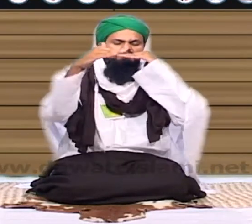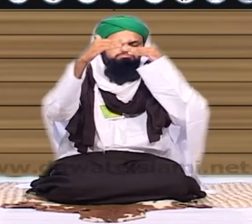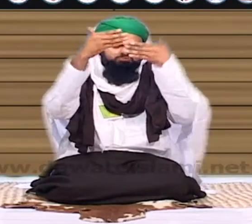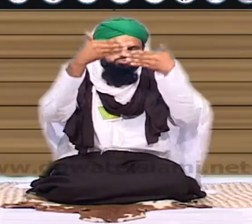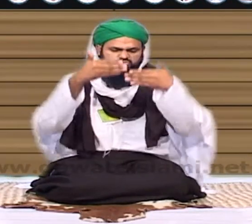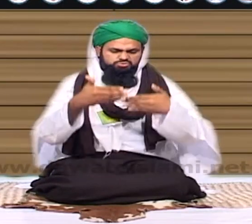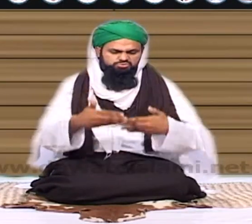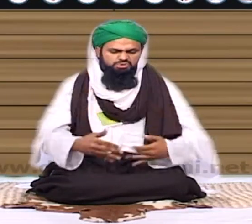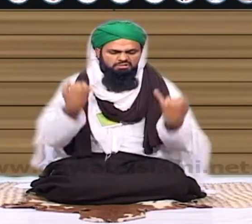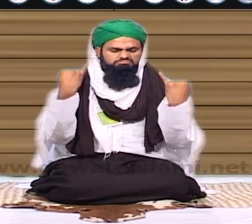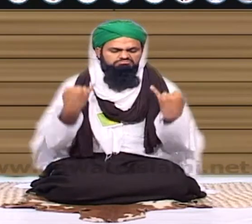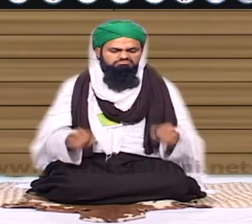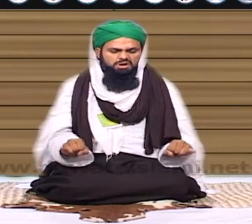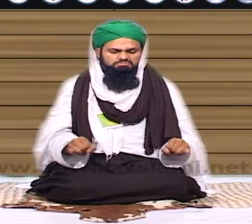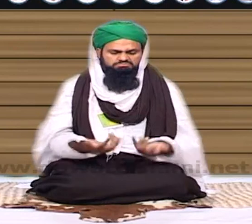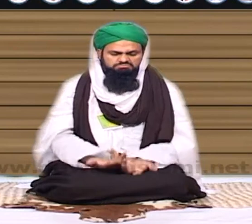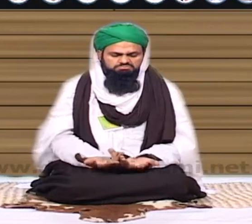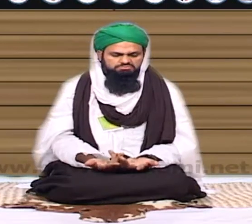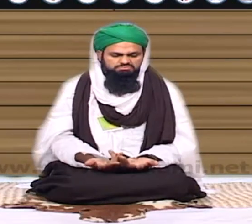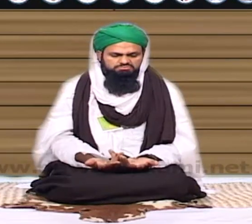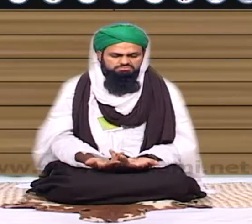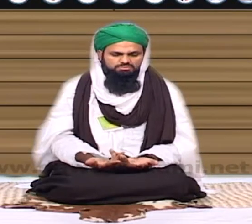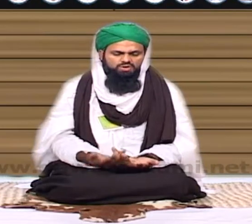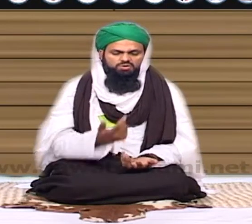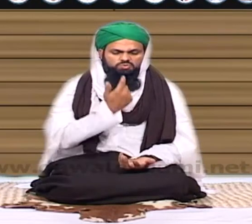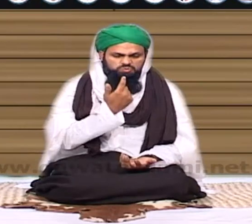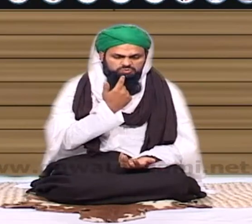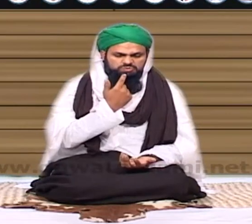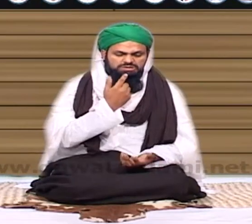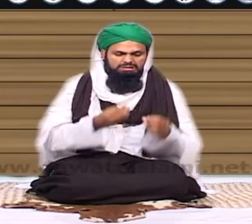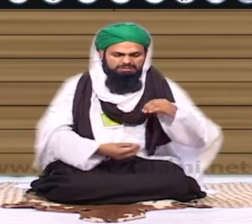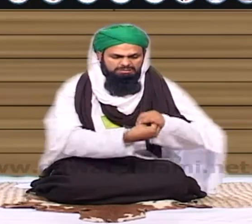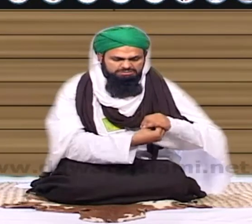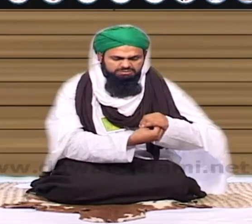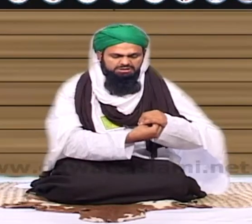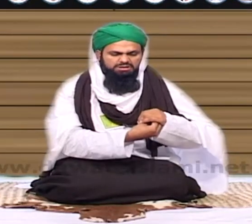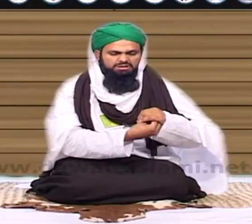خرابی ہیں اوپر سے نیچے دیکھیں اور اس دور میں بغیر جھوٹ بولے رکشی وقت دیئے